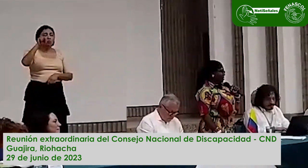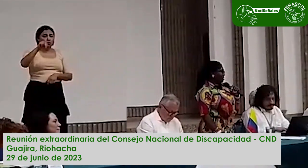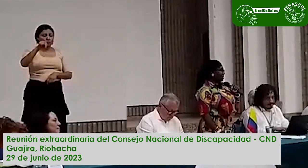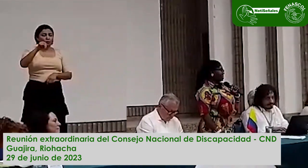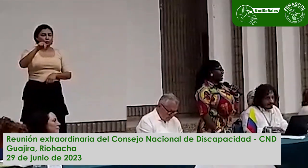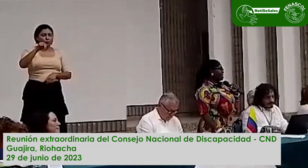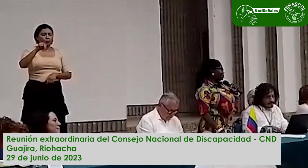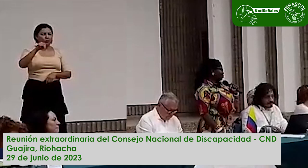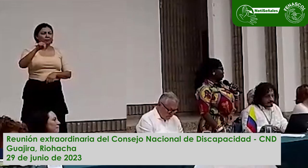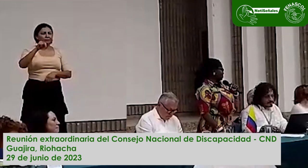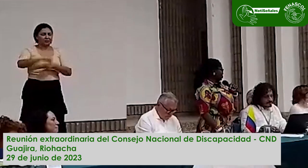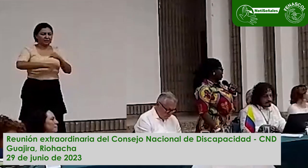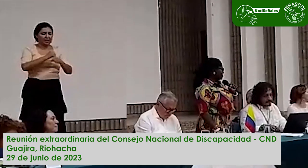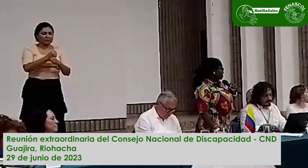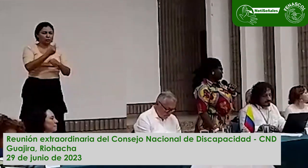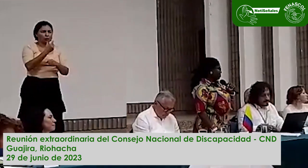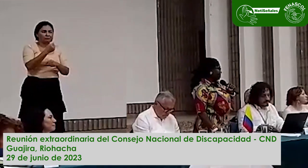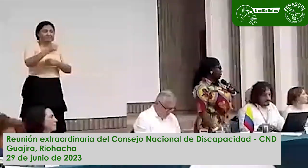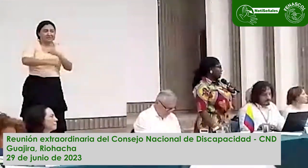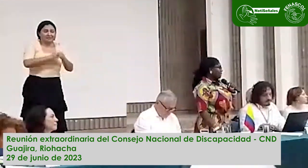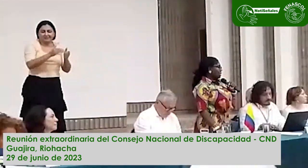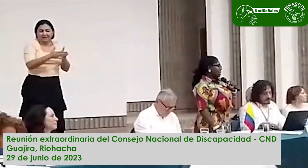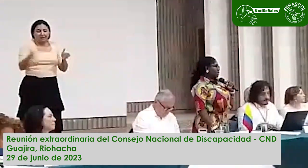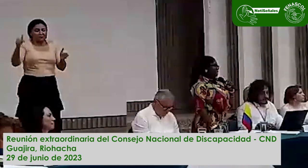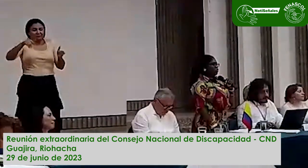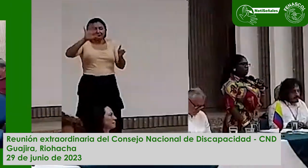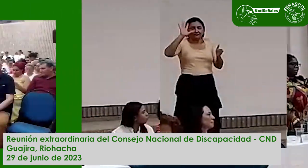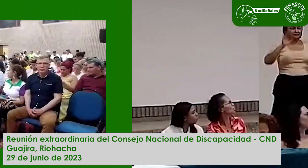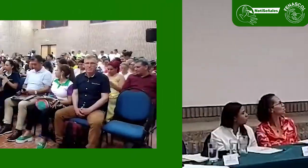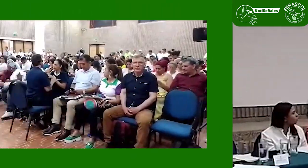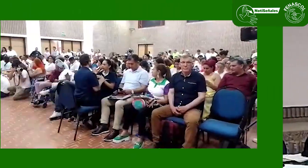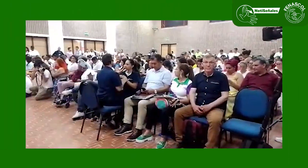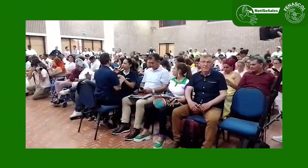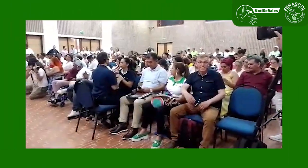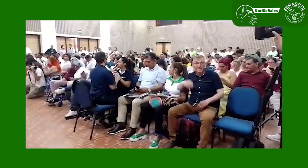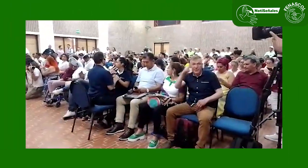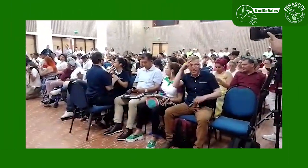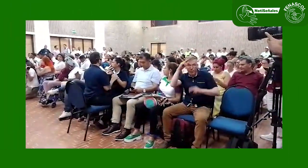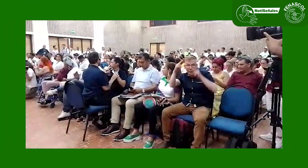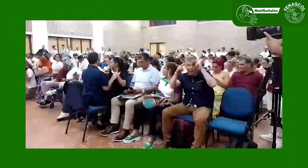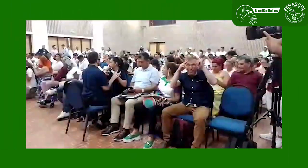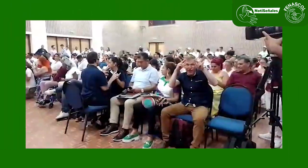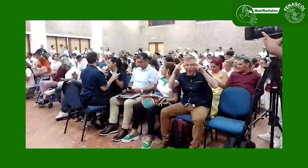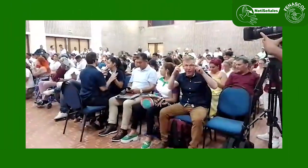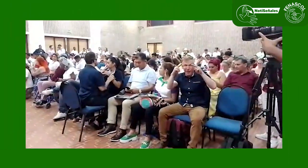de junio de este año. Hola, hola.